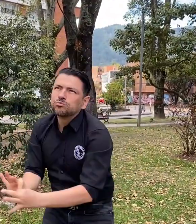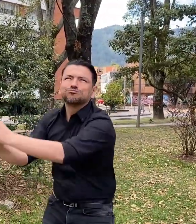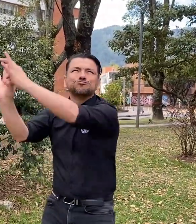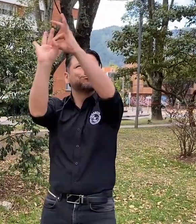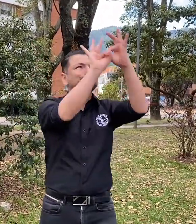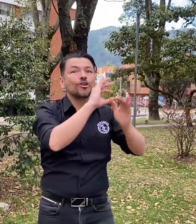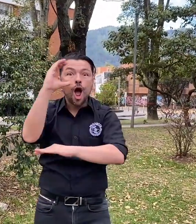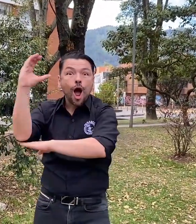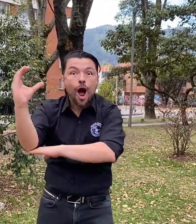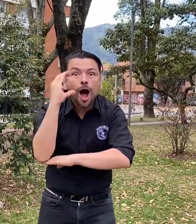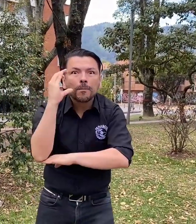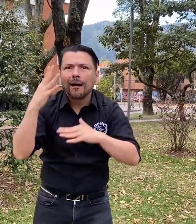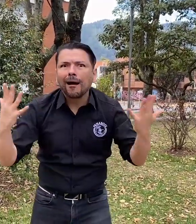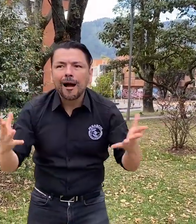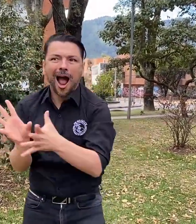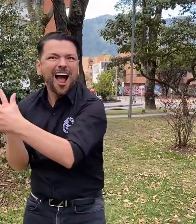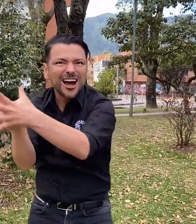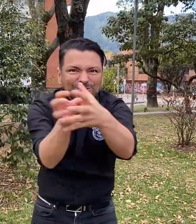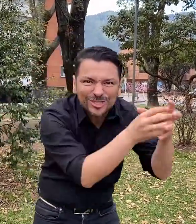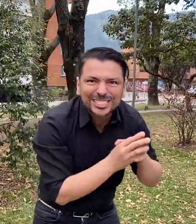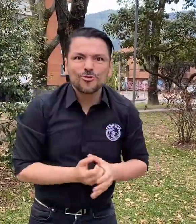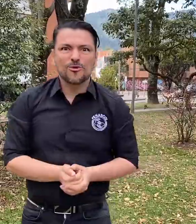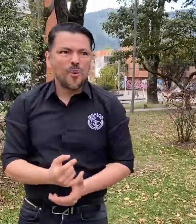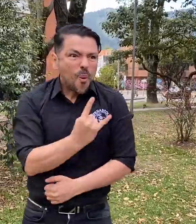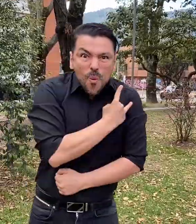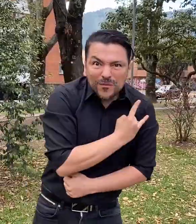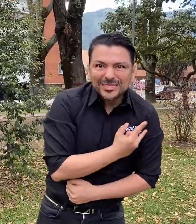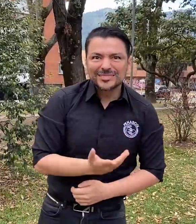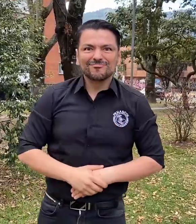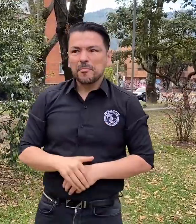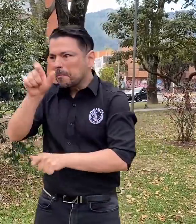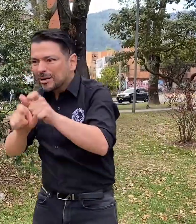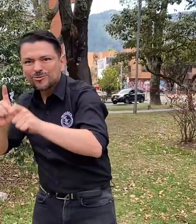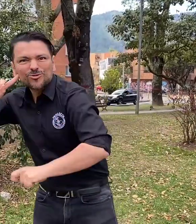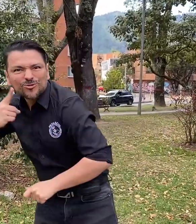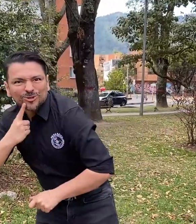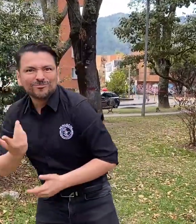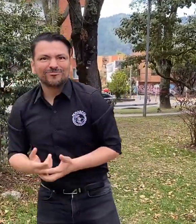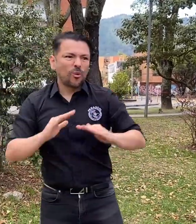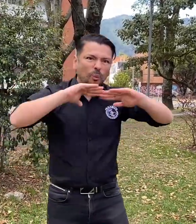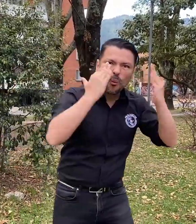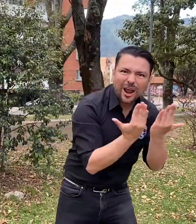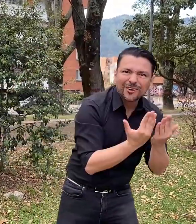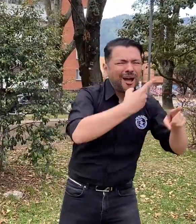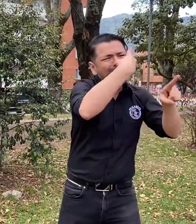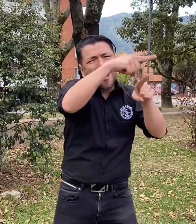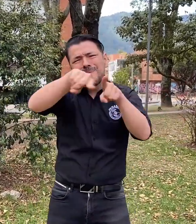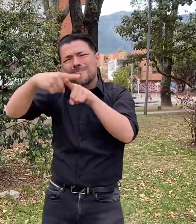Seamos una sola Colombia sorda, asociaciones, universidades, colegios, personas sordas, entre otros,